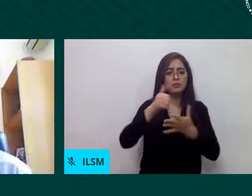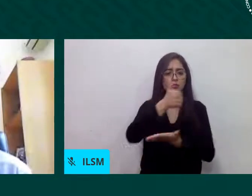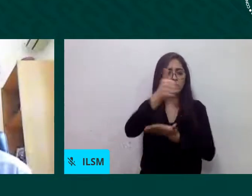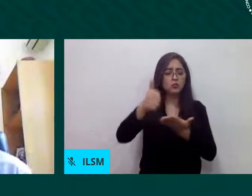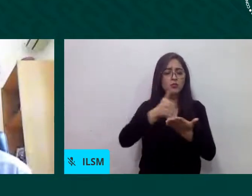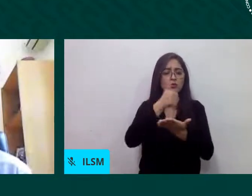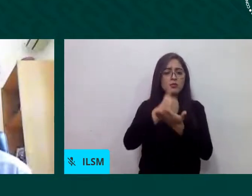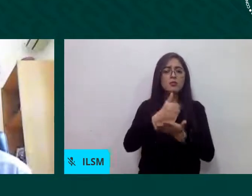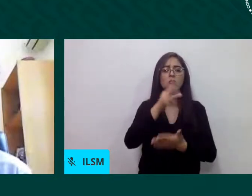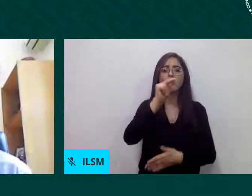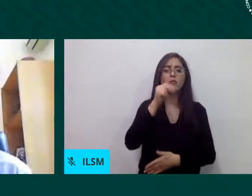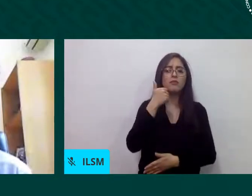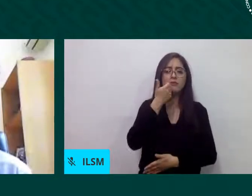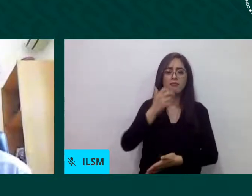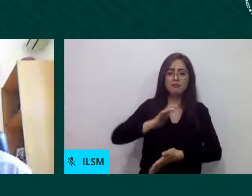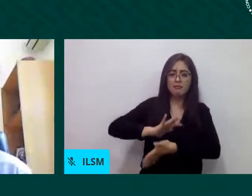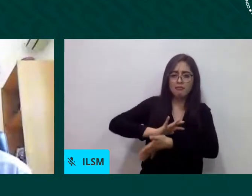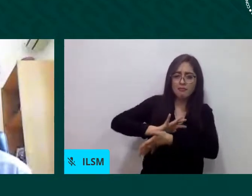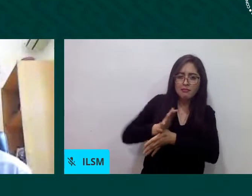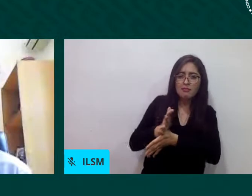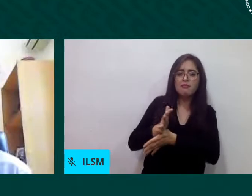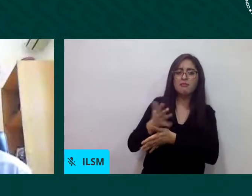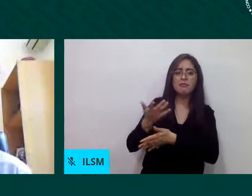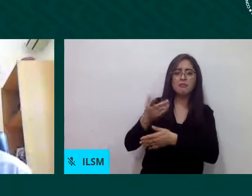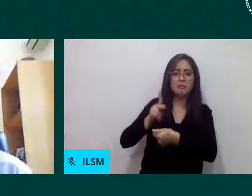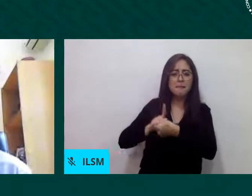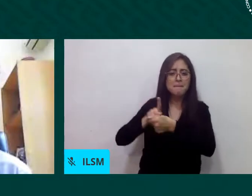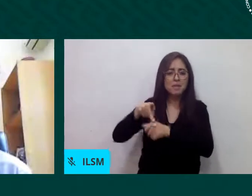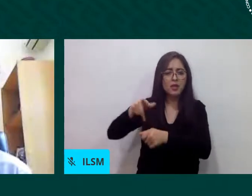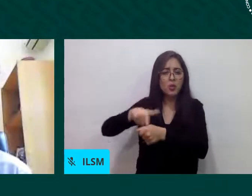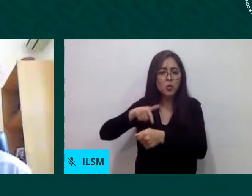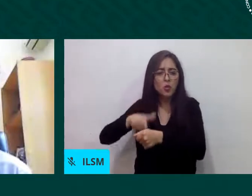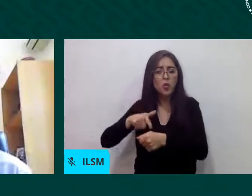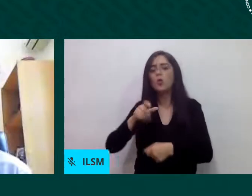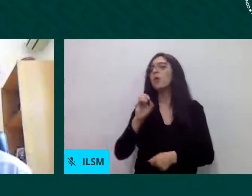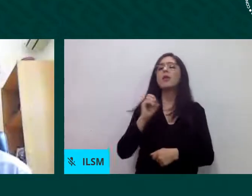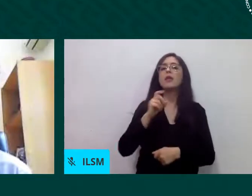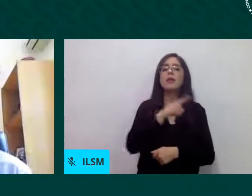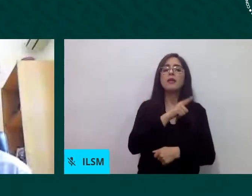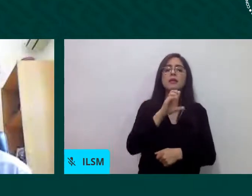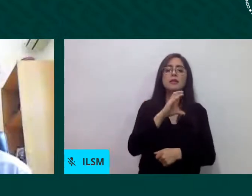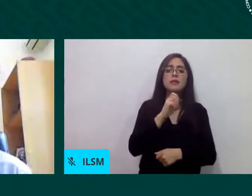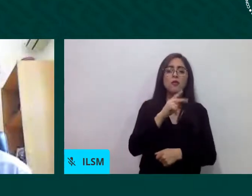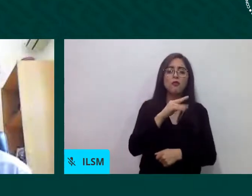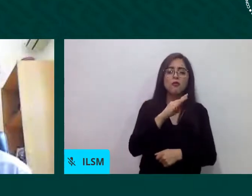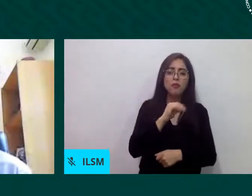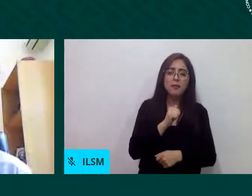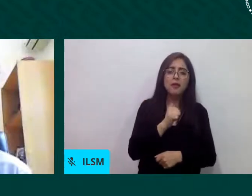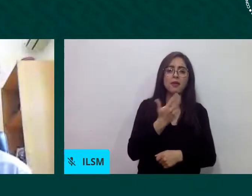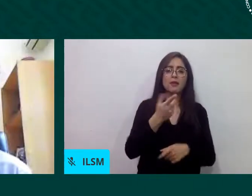se ha buscado trabajar para que las ciudades puedan intercambiar entre ellas